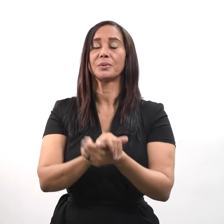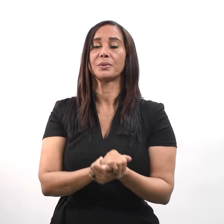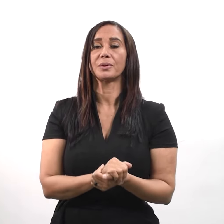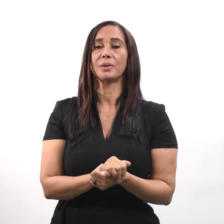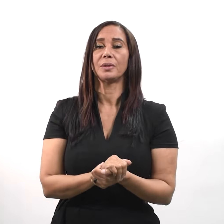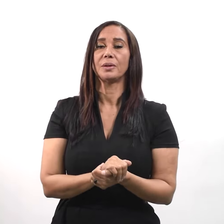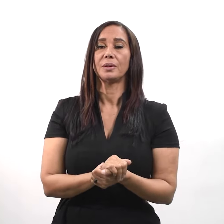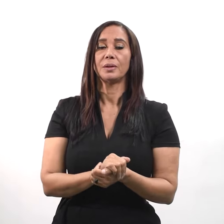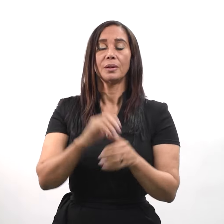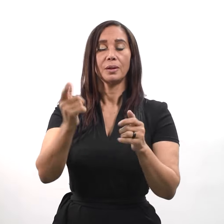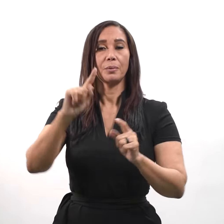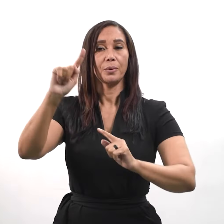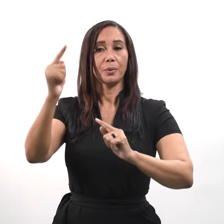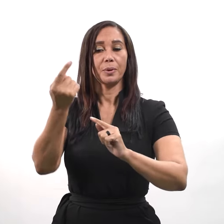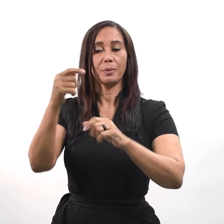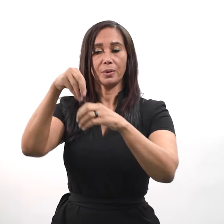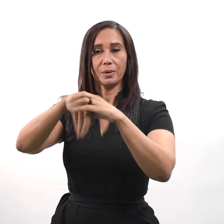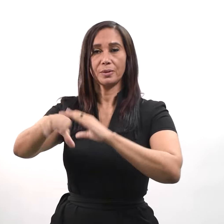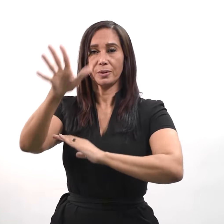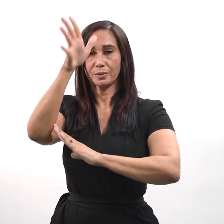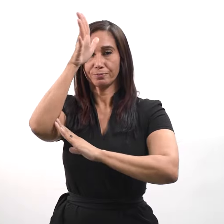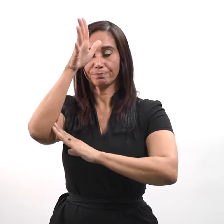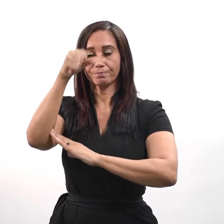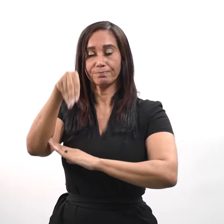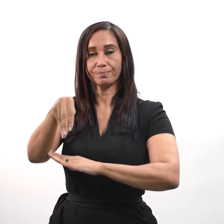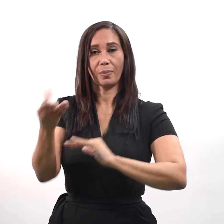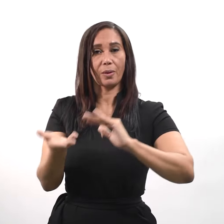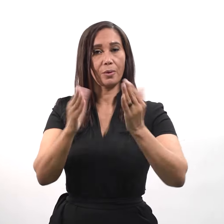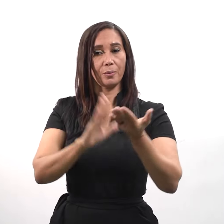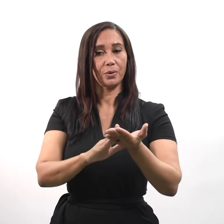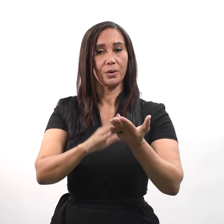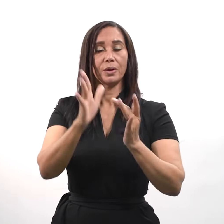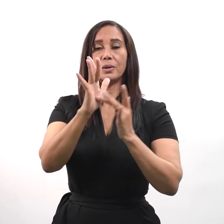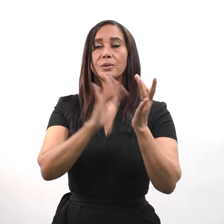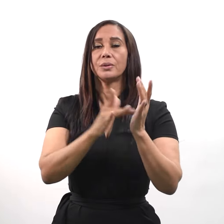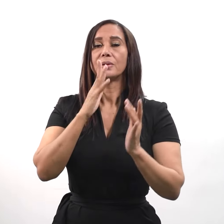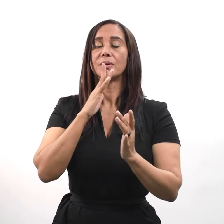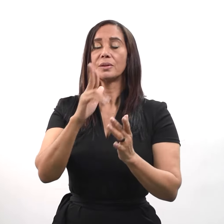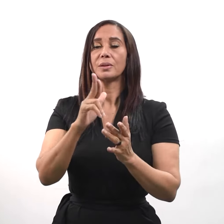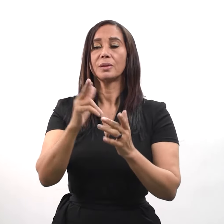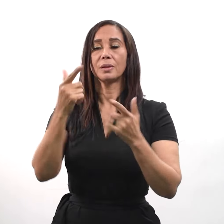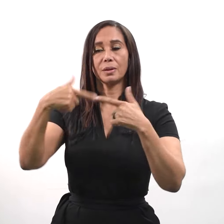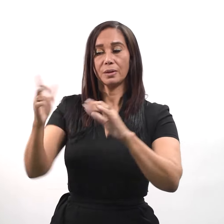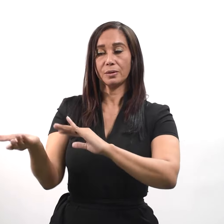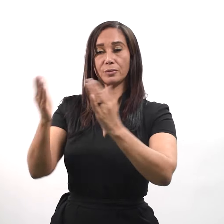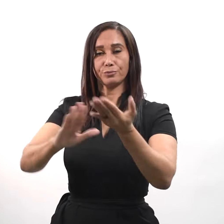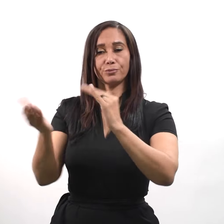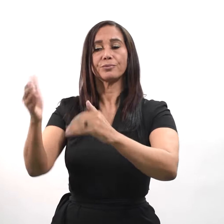Déjame primero ir a enterrar a mi padre Le contestó Deja que los muertos entierren a sus